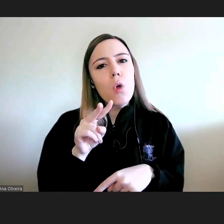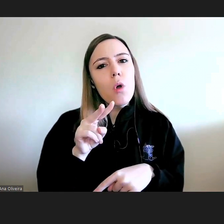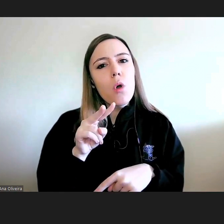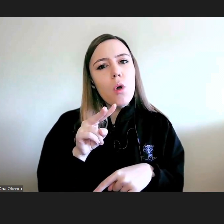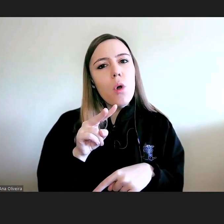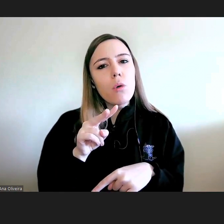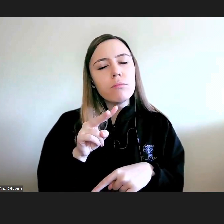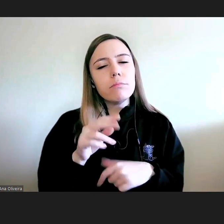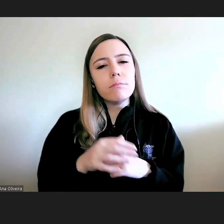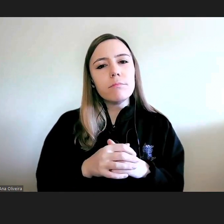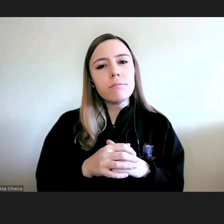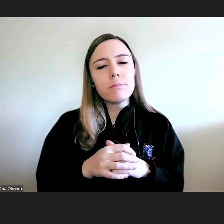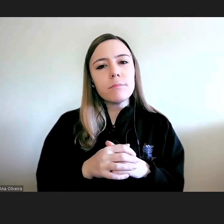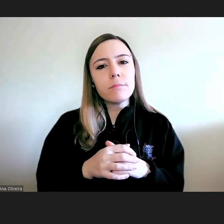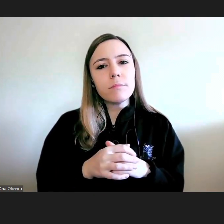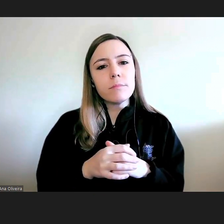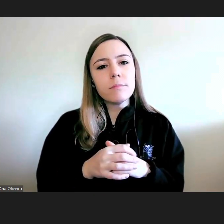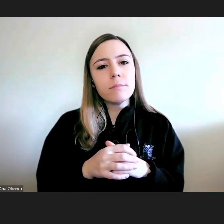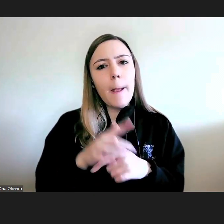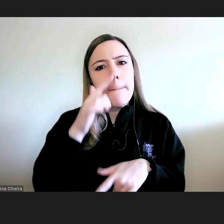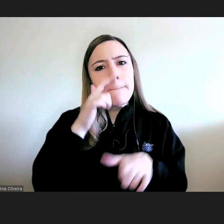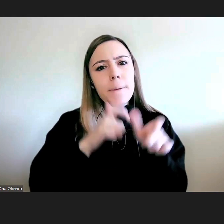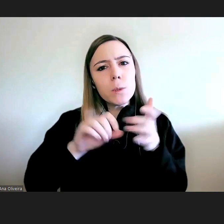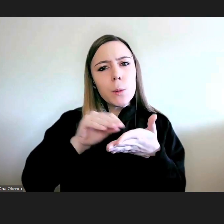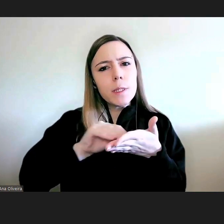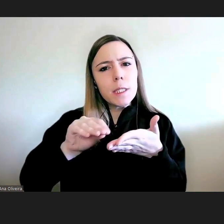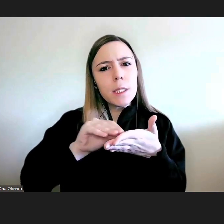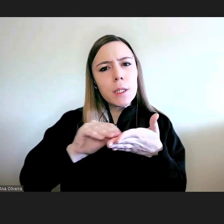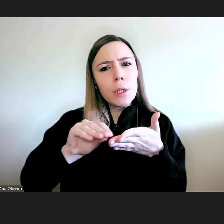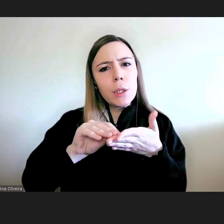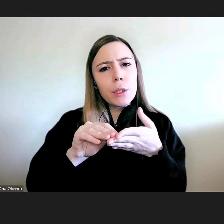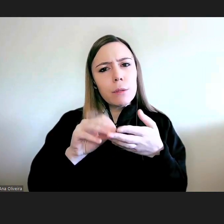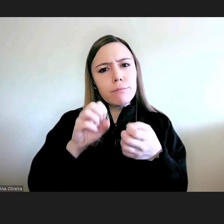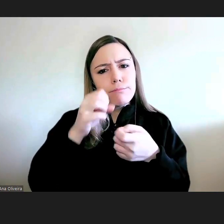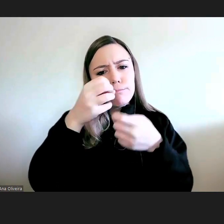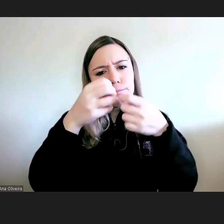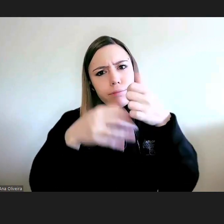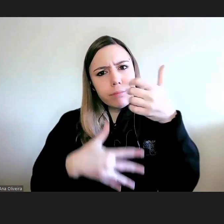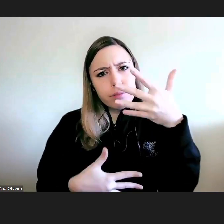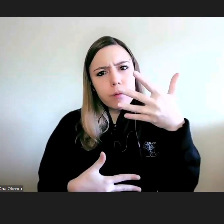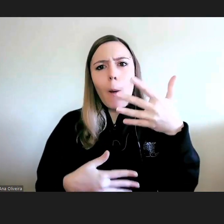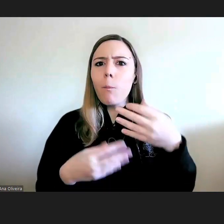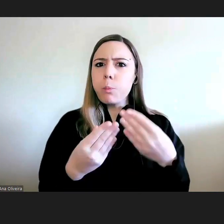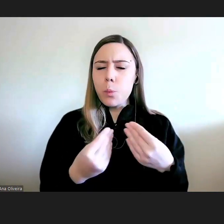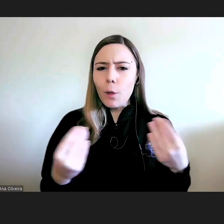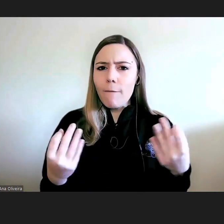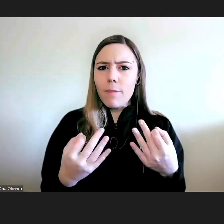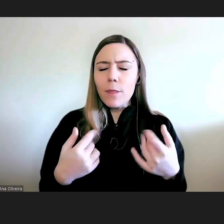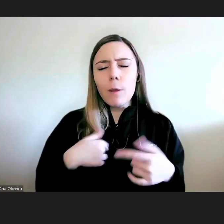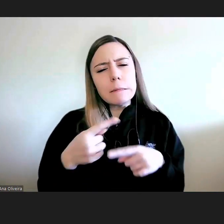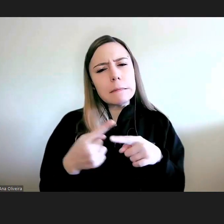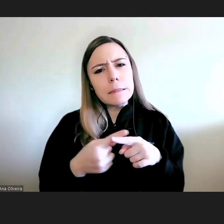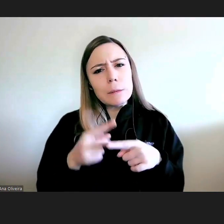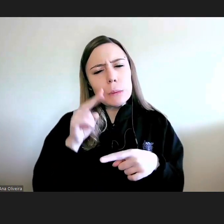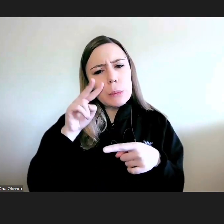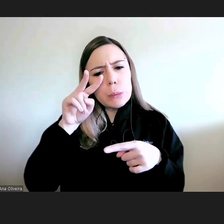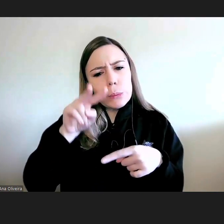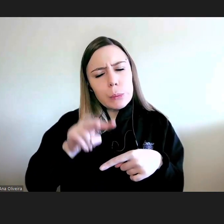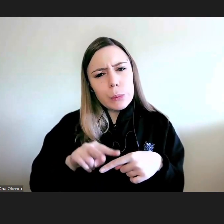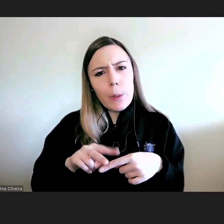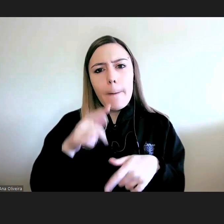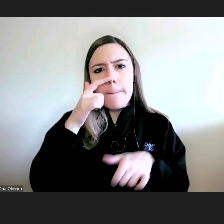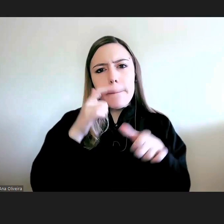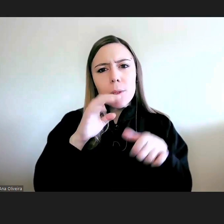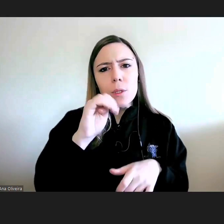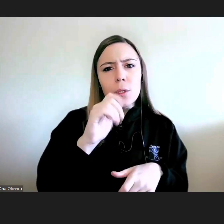diversidade de inscritos no programa. Portanto, acho que o facto de termos pessoas do CEF,